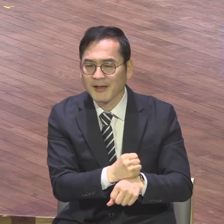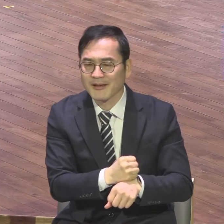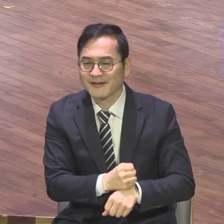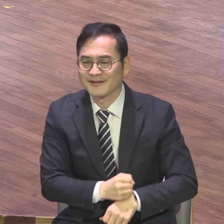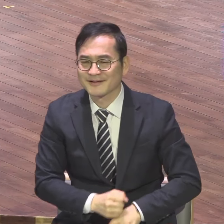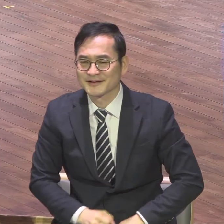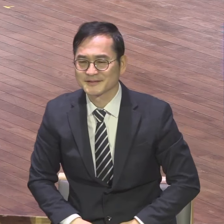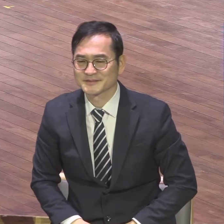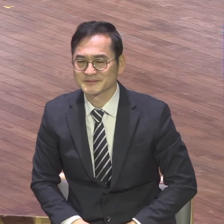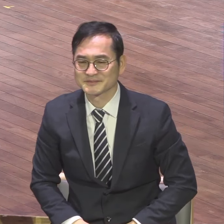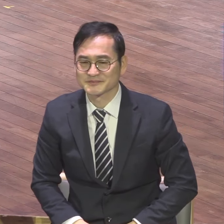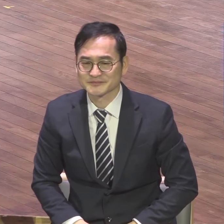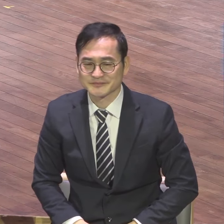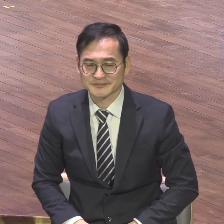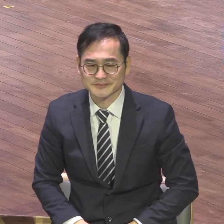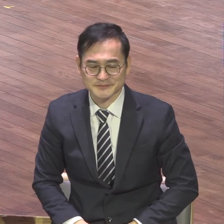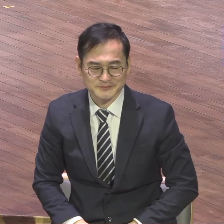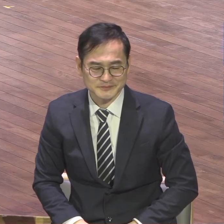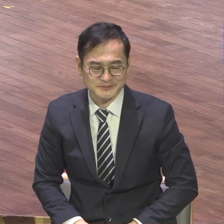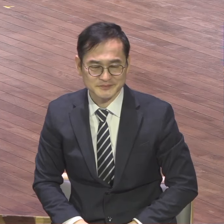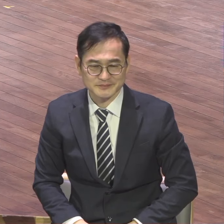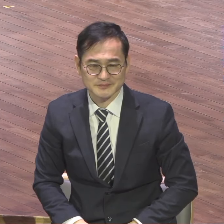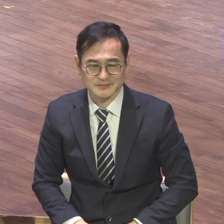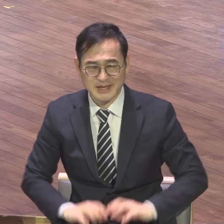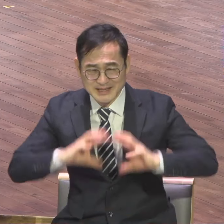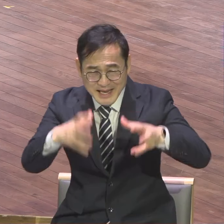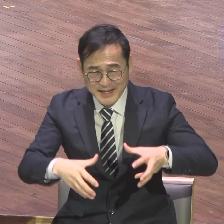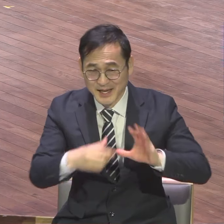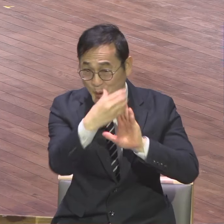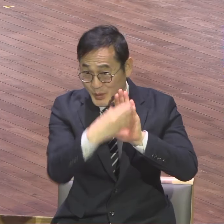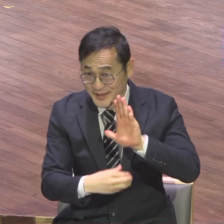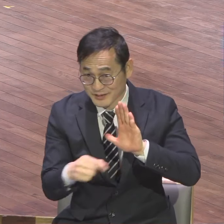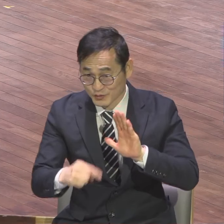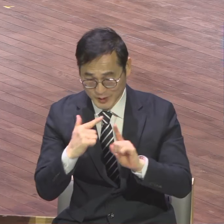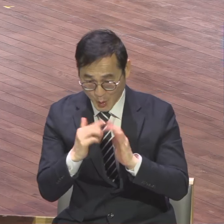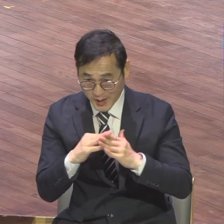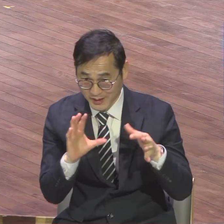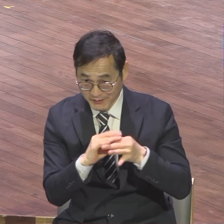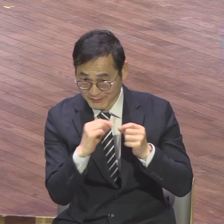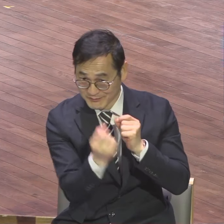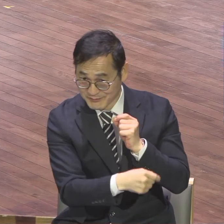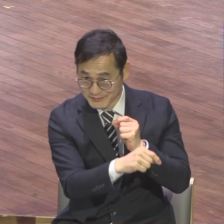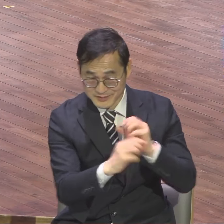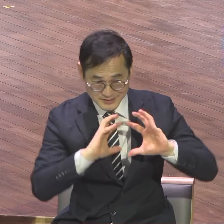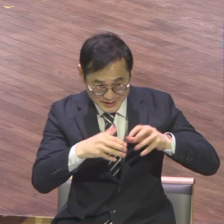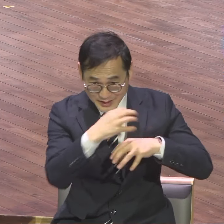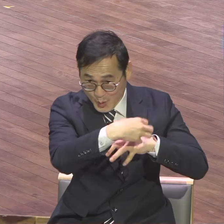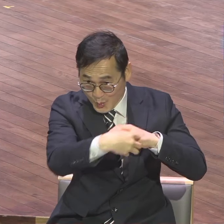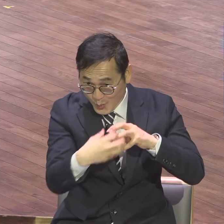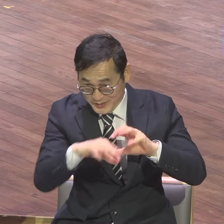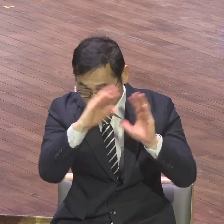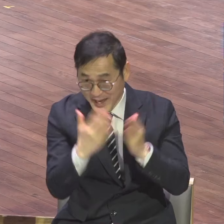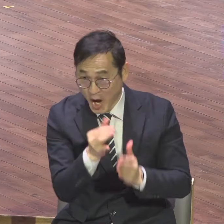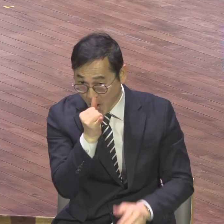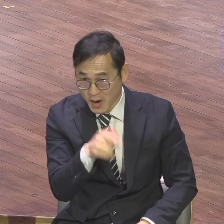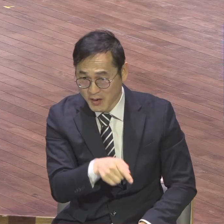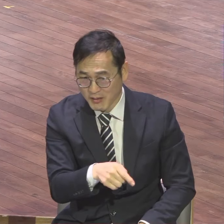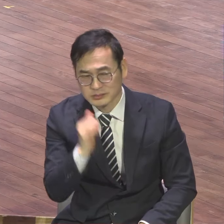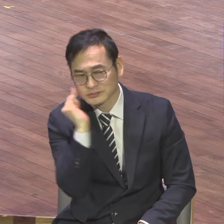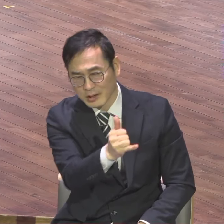교두군 교단은 다 있잖아요. 전세계에. 다른 교단은 없는 거예요. 전세계에 다 있어요. 그러니까 교회가 다 있으니까